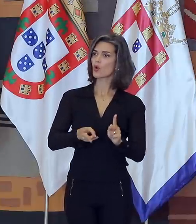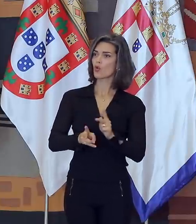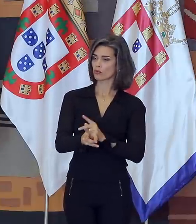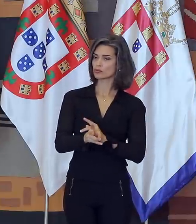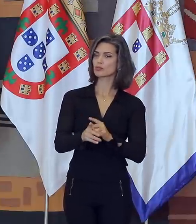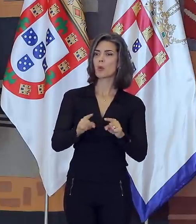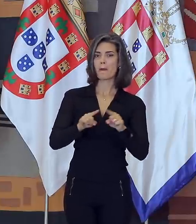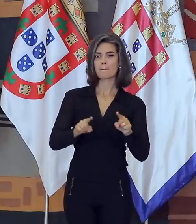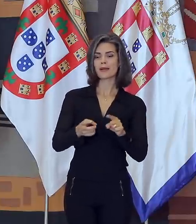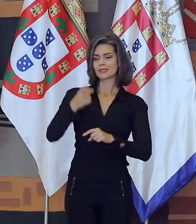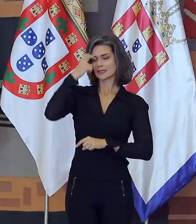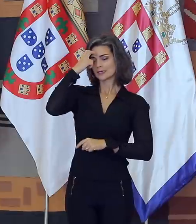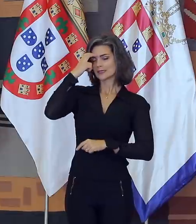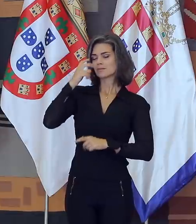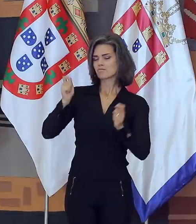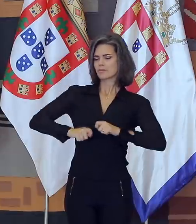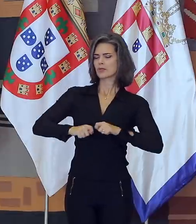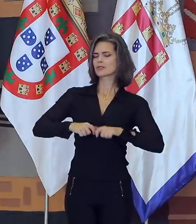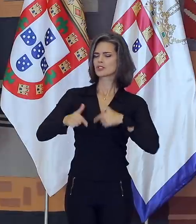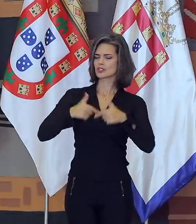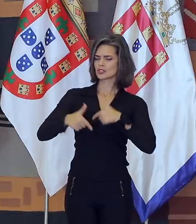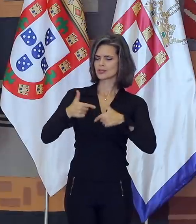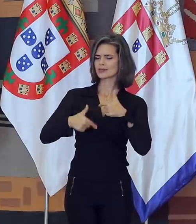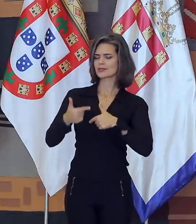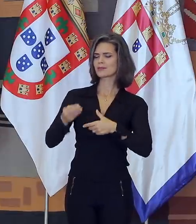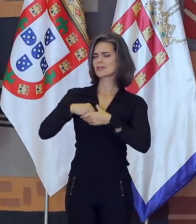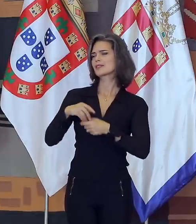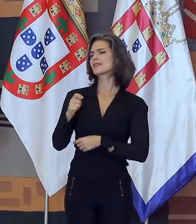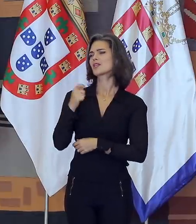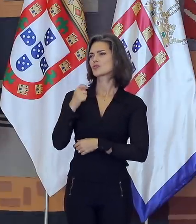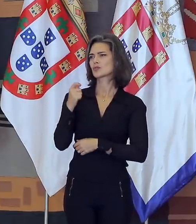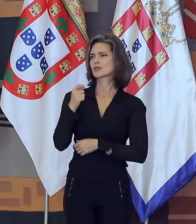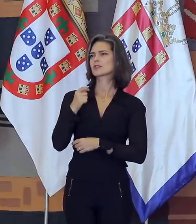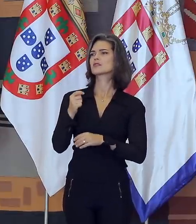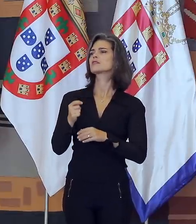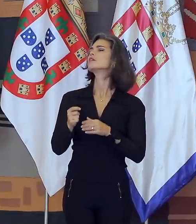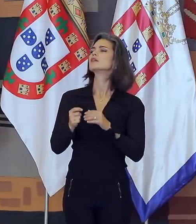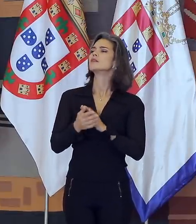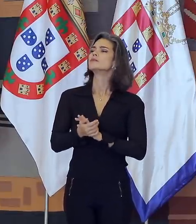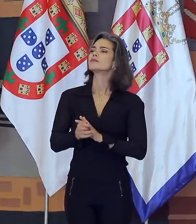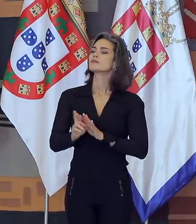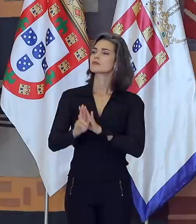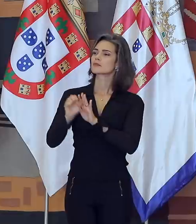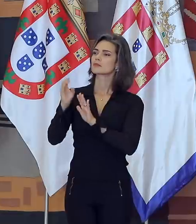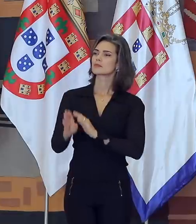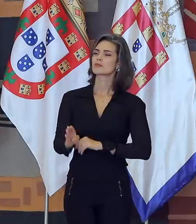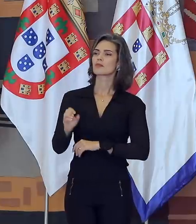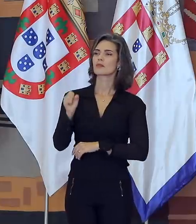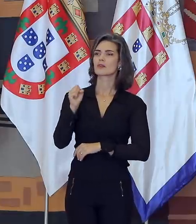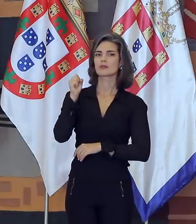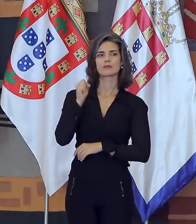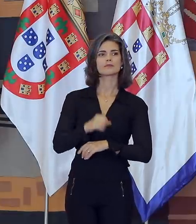sua inteligência e de sua capacidade de trabalho à associação dos diplomatas brasileiros. Quero dizer que, até antes de ocupar essa